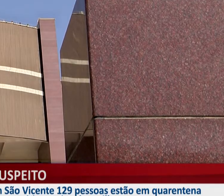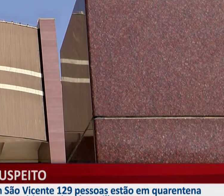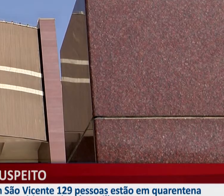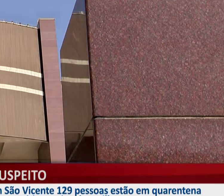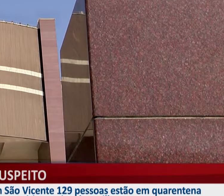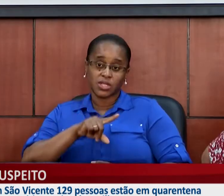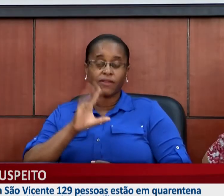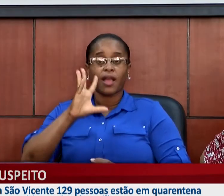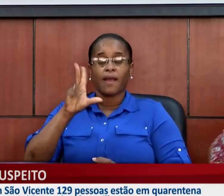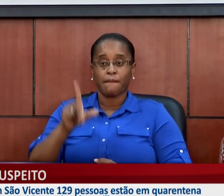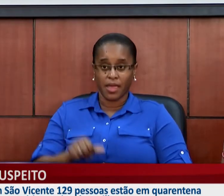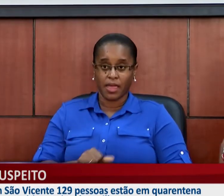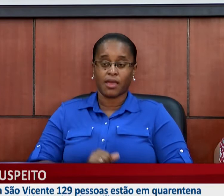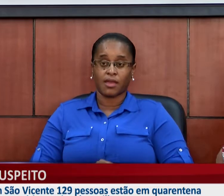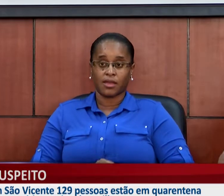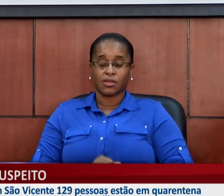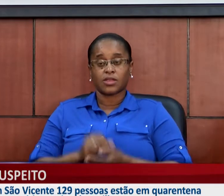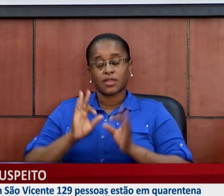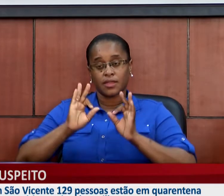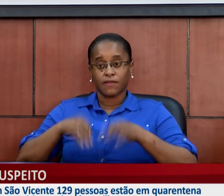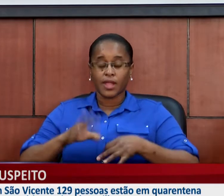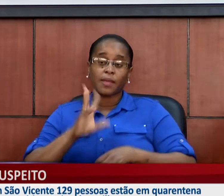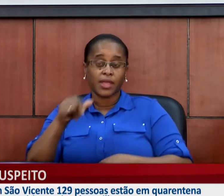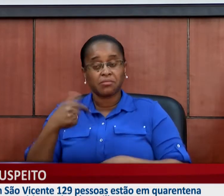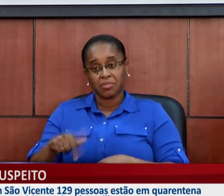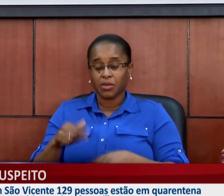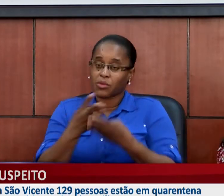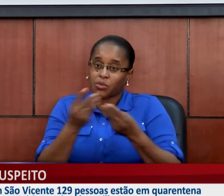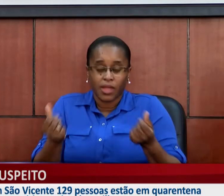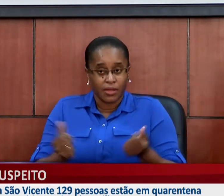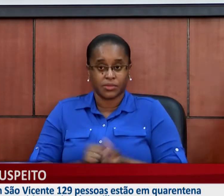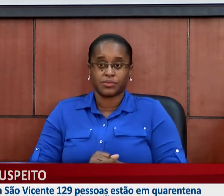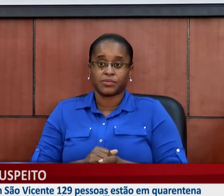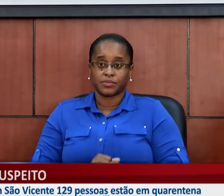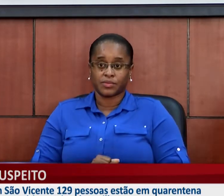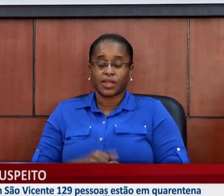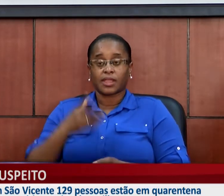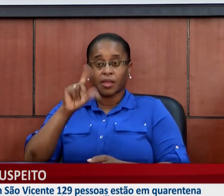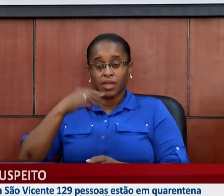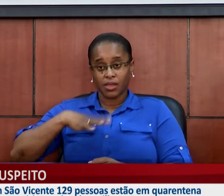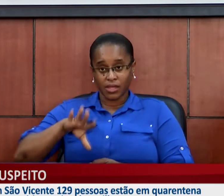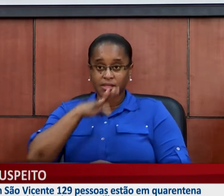cujos resultados serão conhecidos nas próximas horas. Queria também vos dizer que a nível nacional